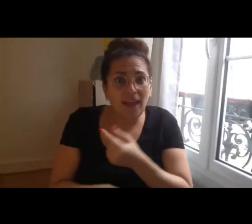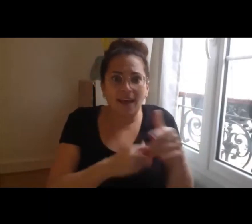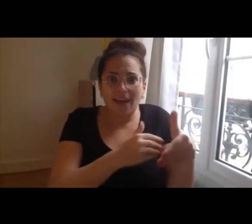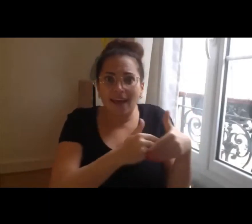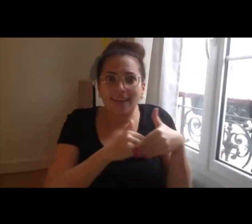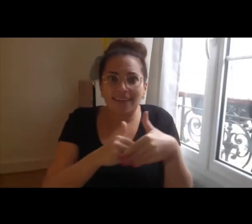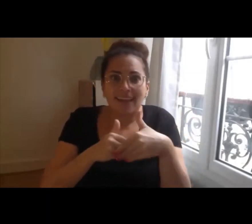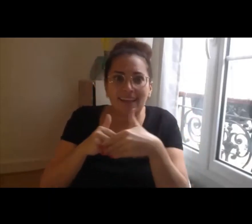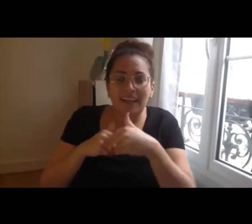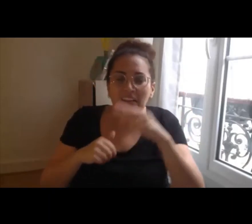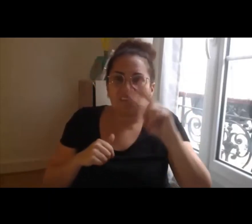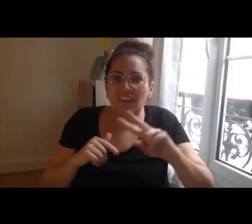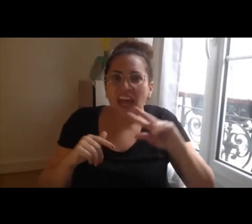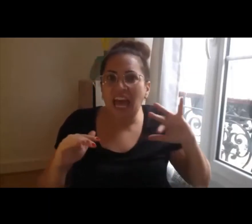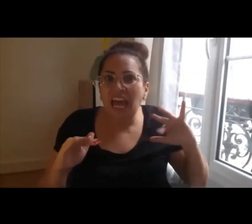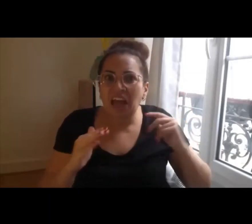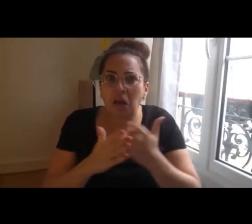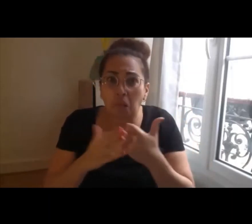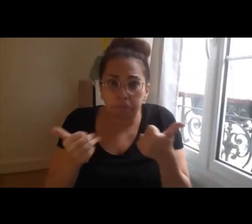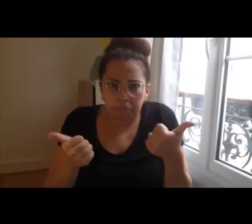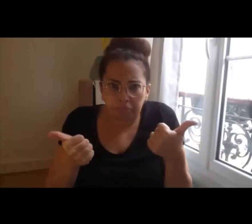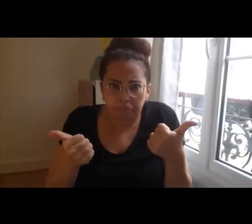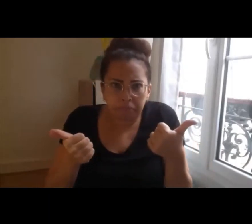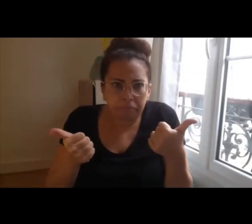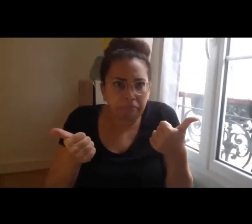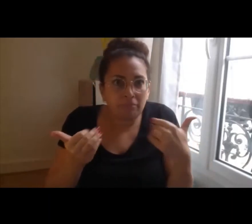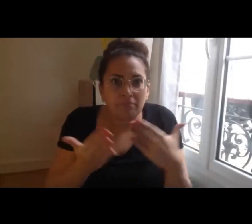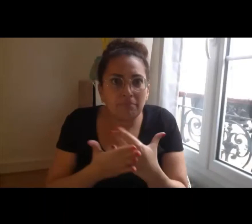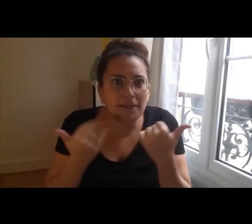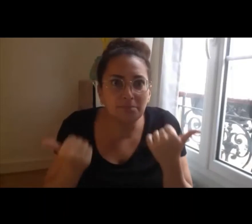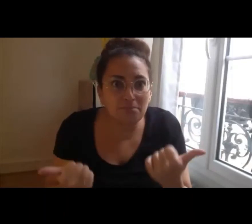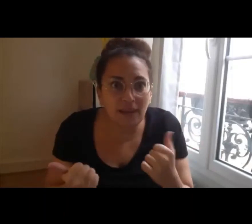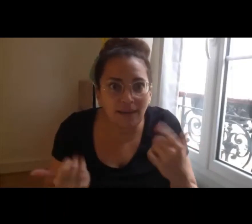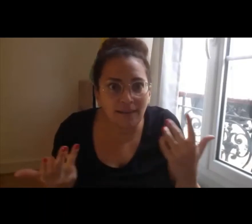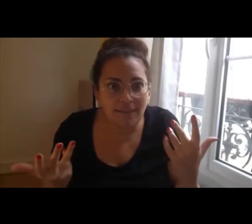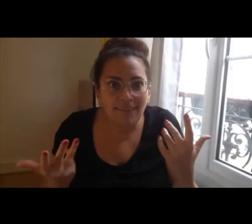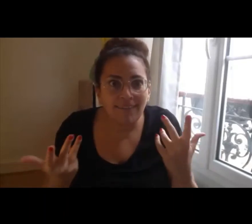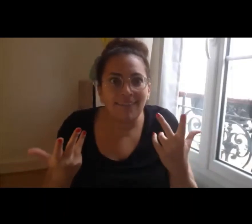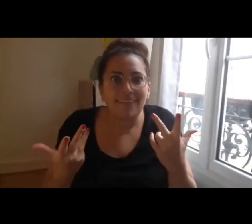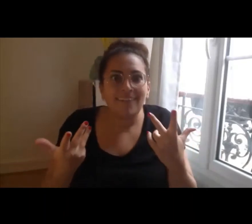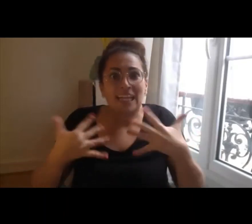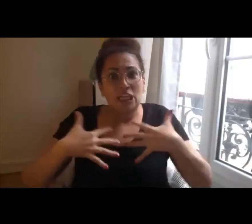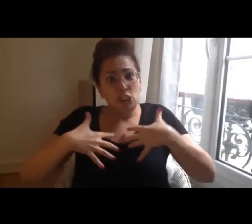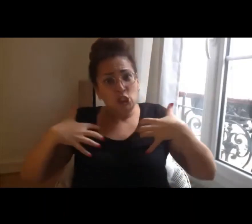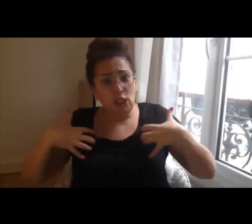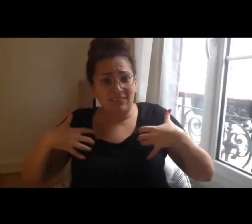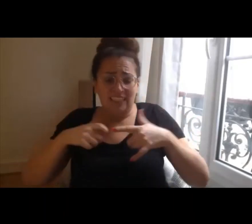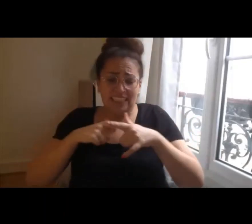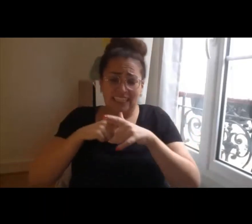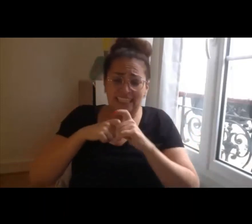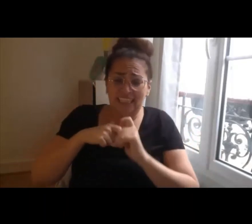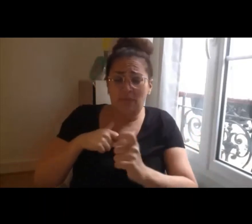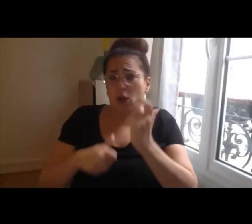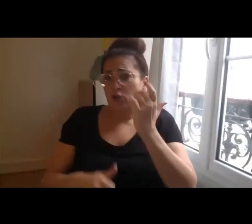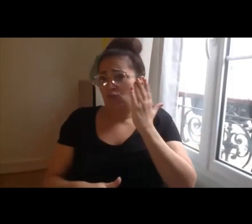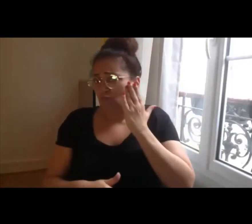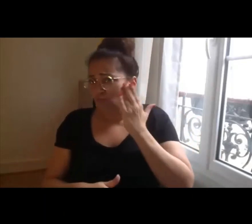en tout cas jusqu'à présent je trouve que ça se passe très bien c'est-à-dire que nous on part d'une démarche scientifique on est aussi au clair